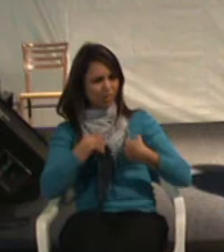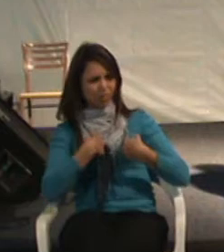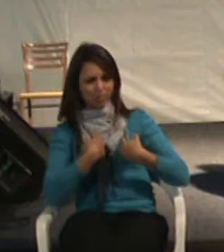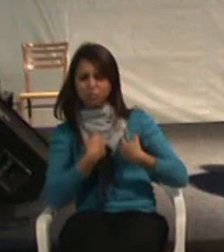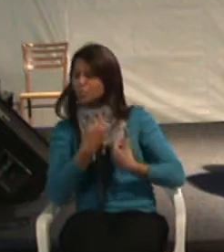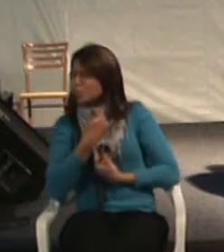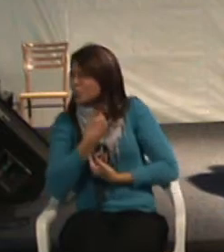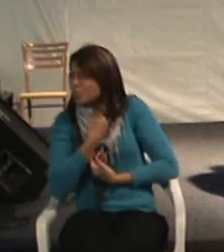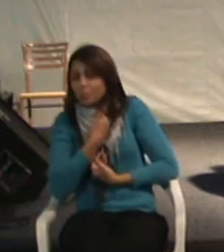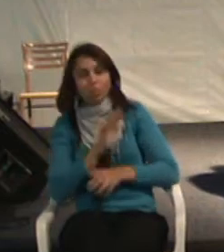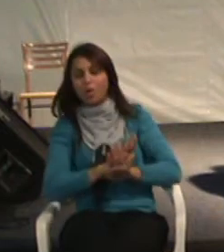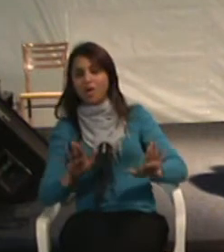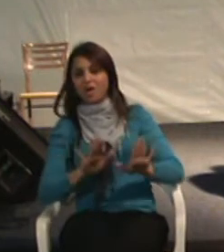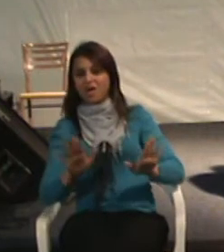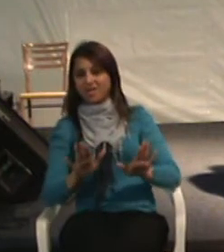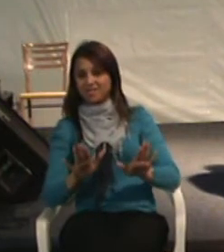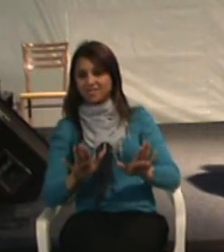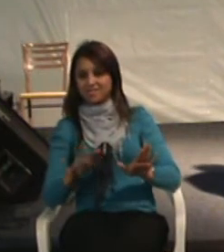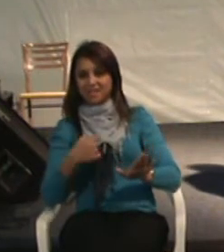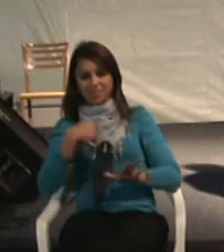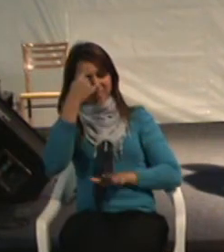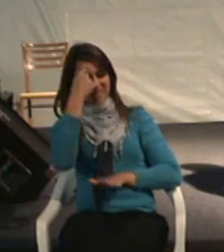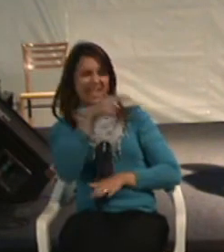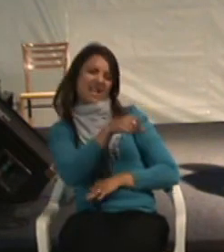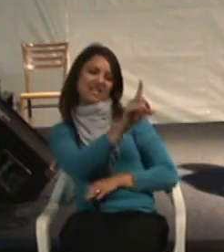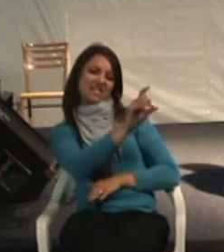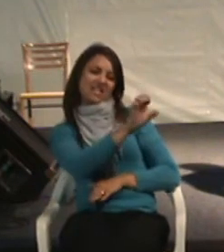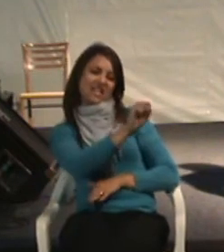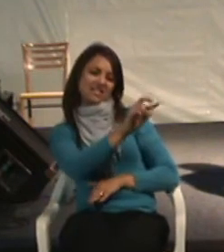uma pessoa com deficiência seja um desviante.